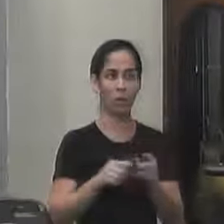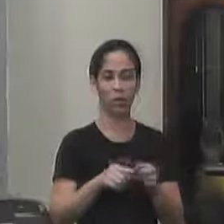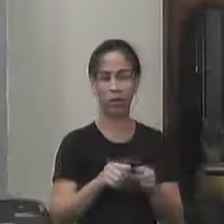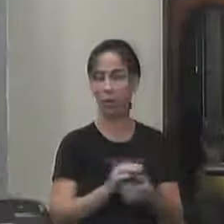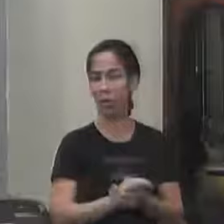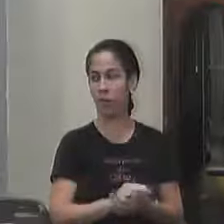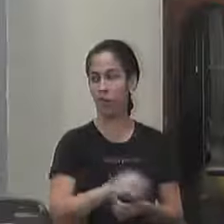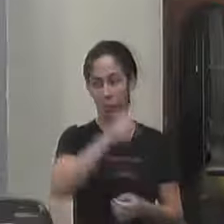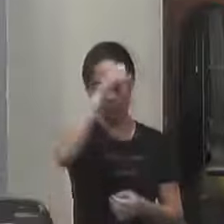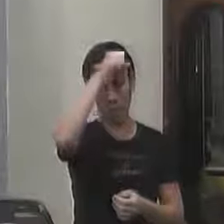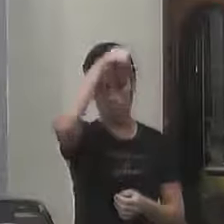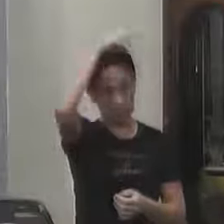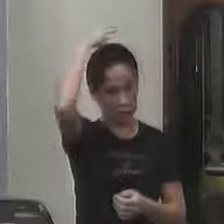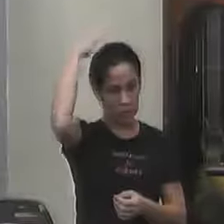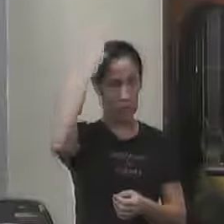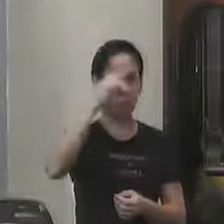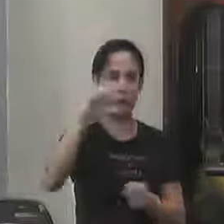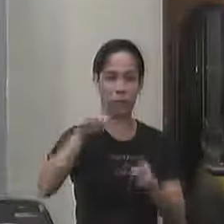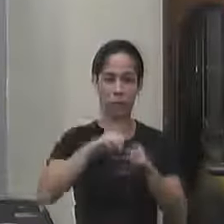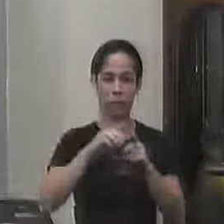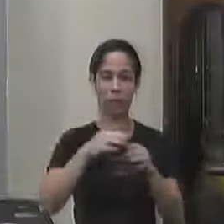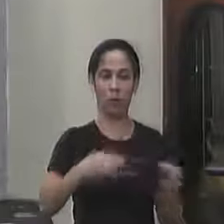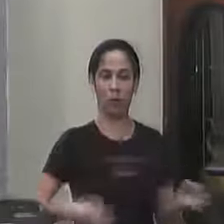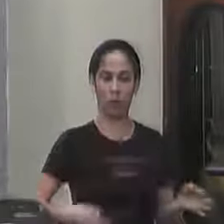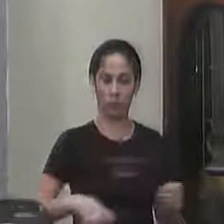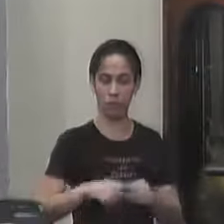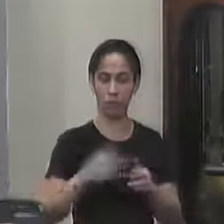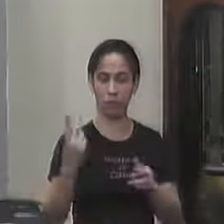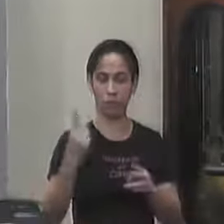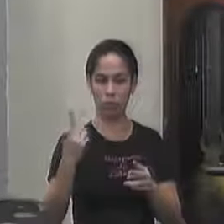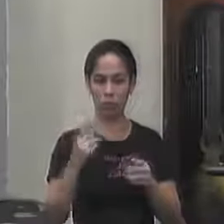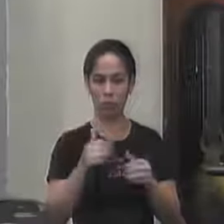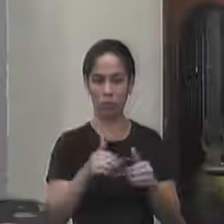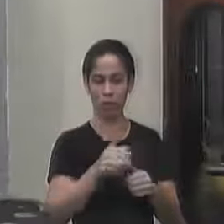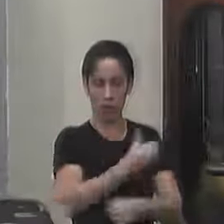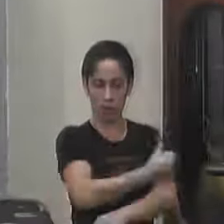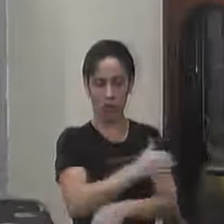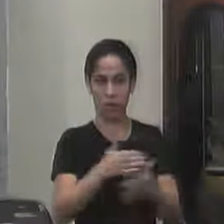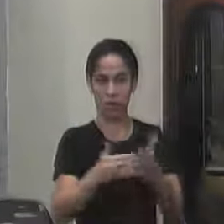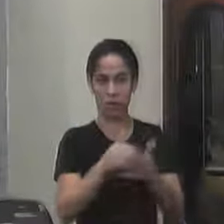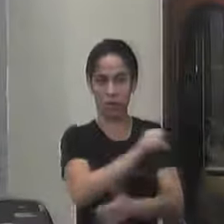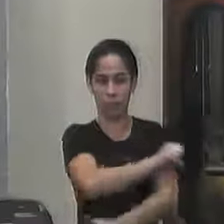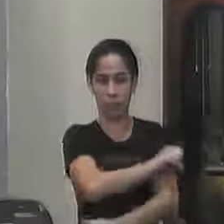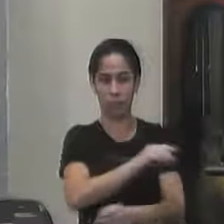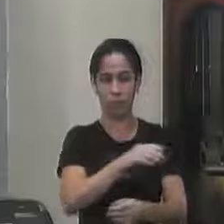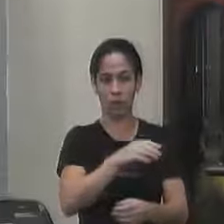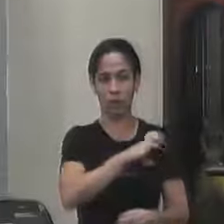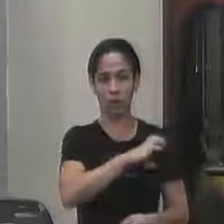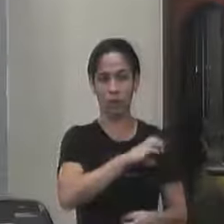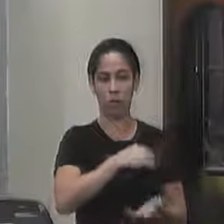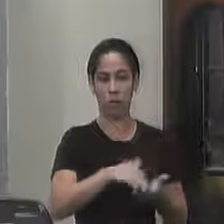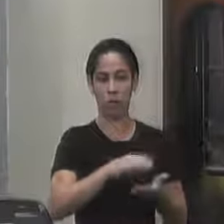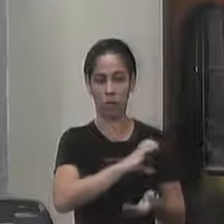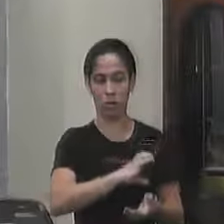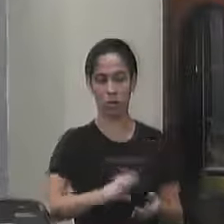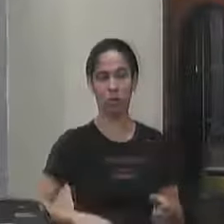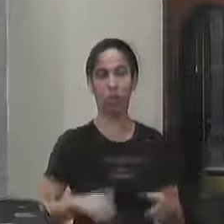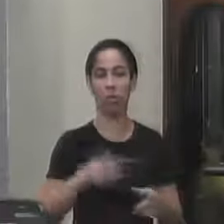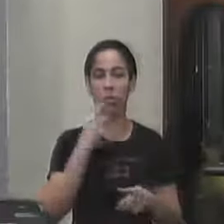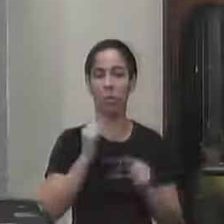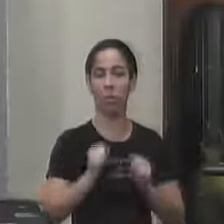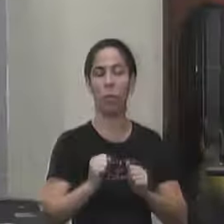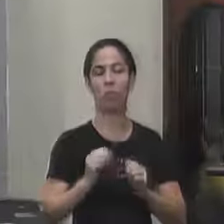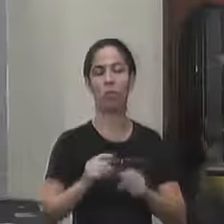eu e o prefeito estivemos lá no gabinete secretário Pedro Fernandes e ele assumiu conosco esse compromisso então a gente